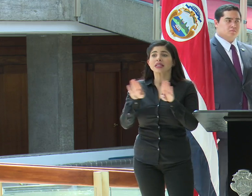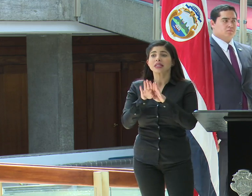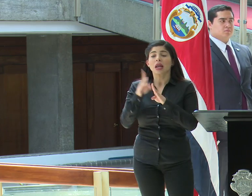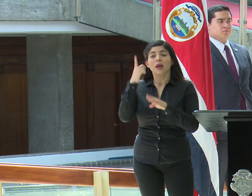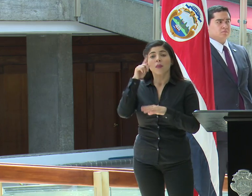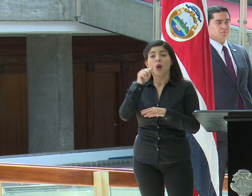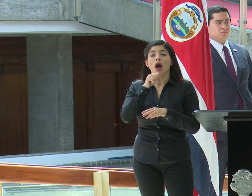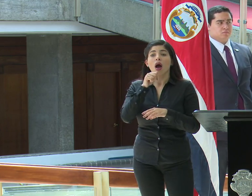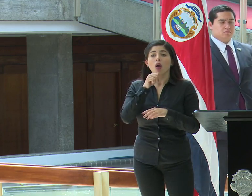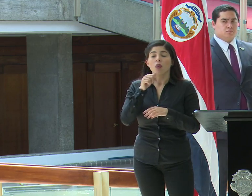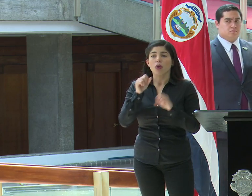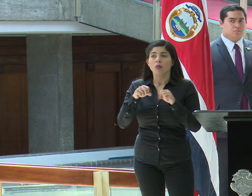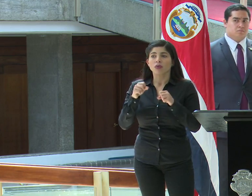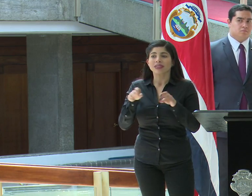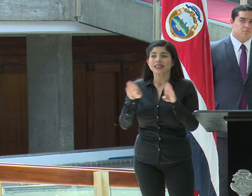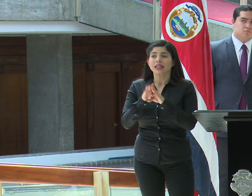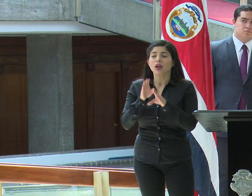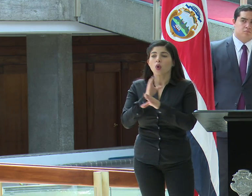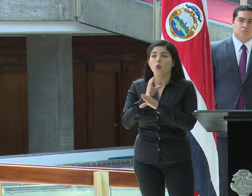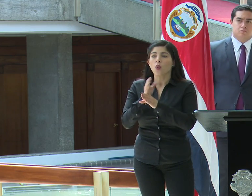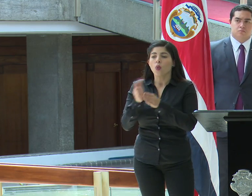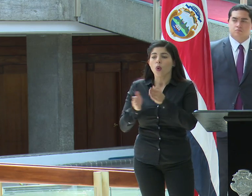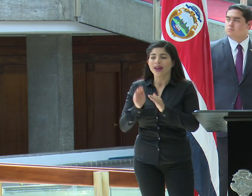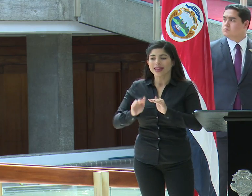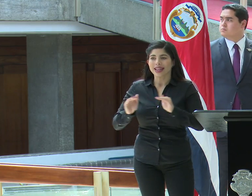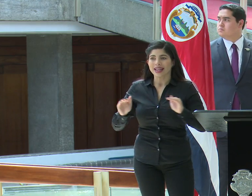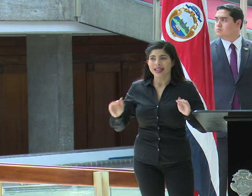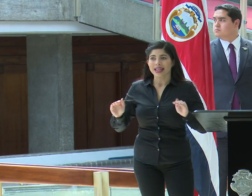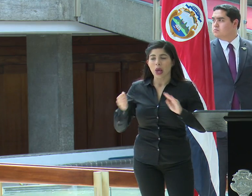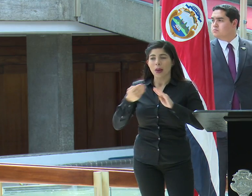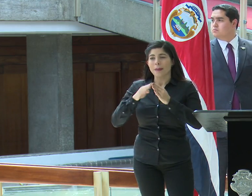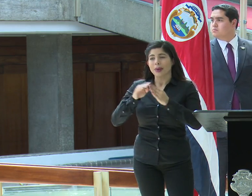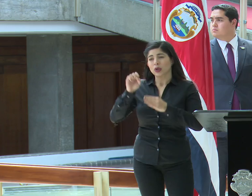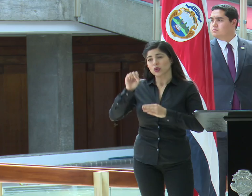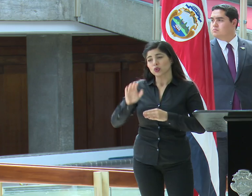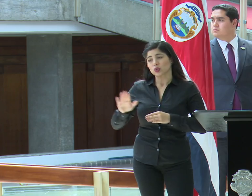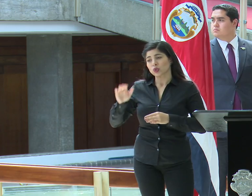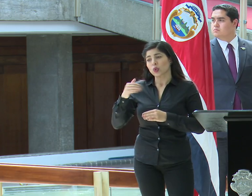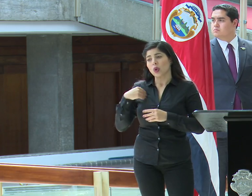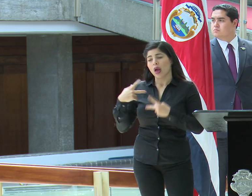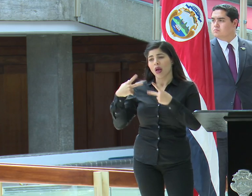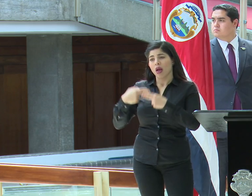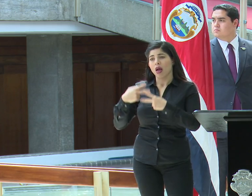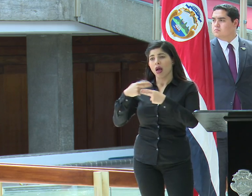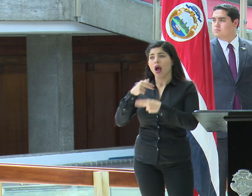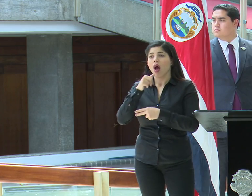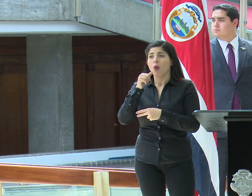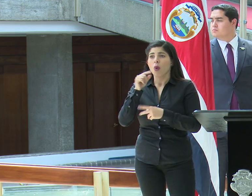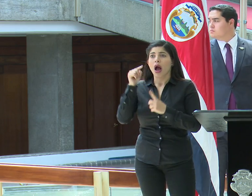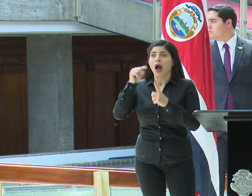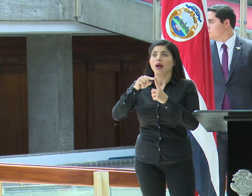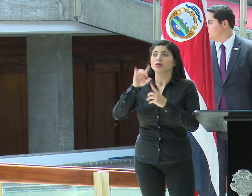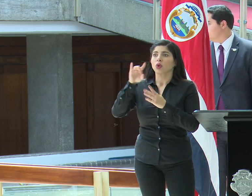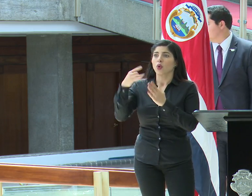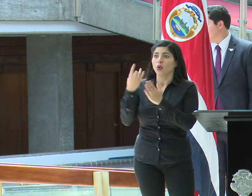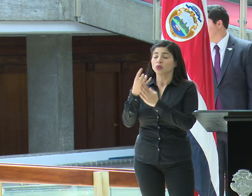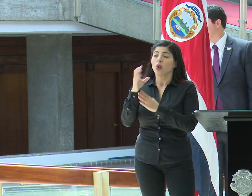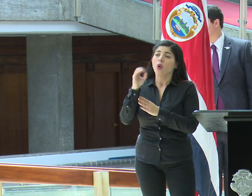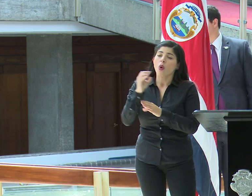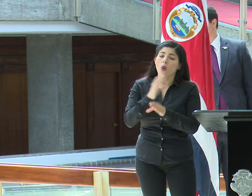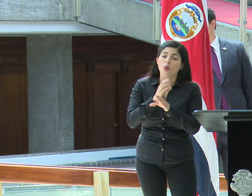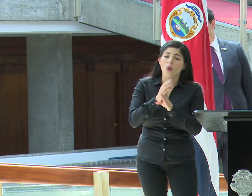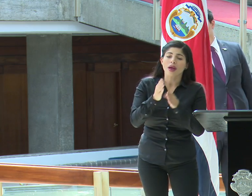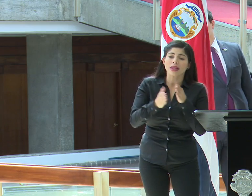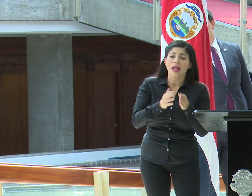de agua de guarderías de la red de cuido Barrio del Sur, que tiene razonamiento de agua de hasta ocho horas, o de las guarderías